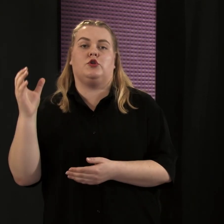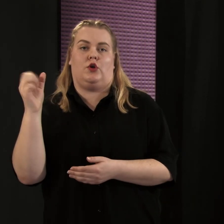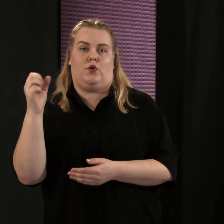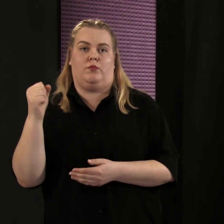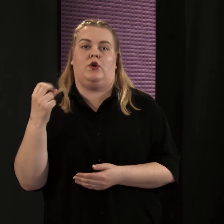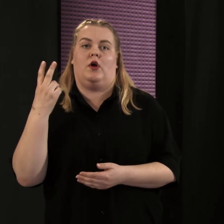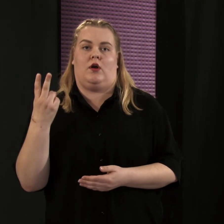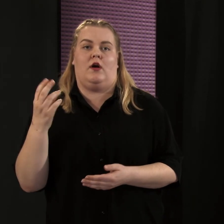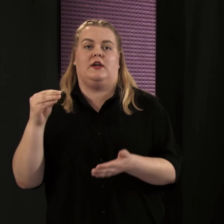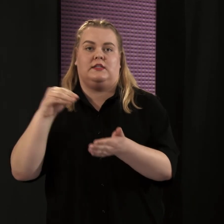lisävuodesta.